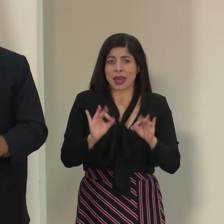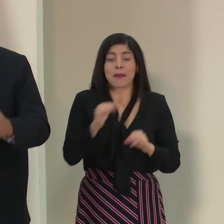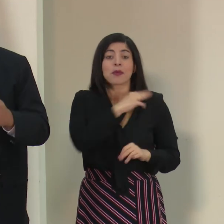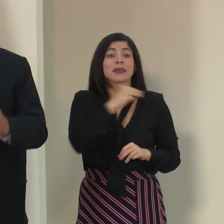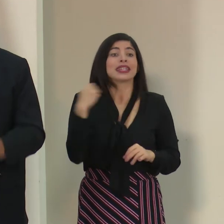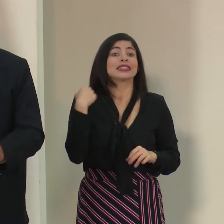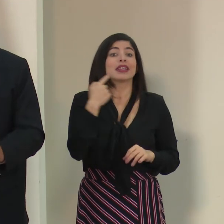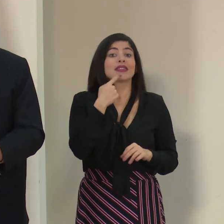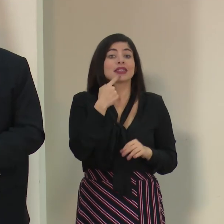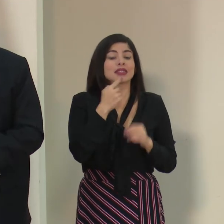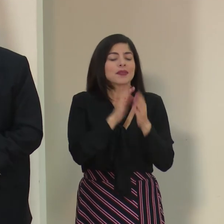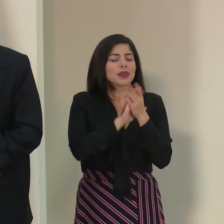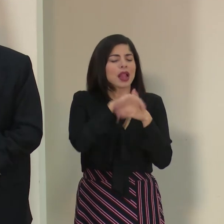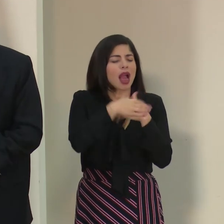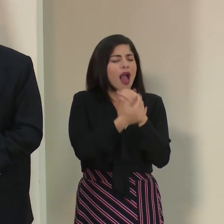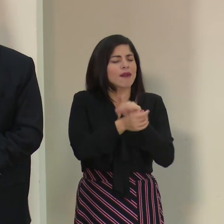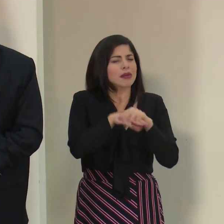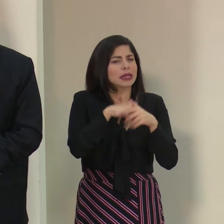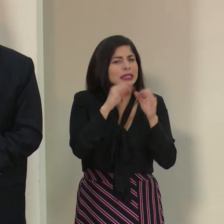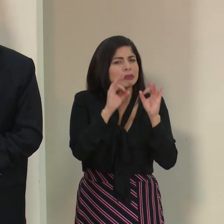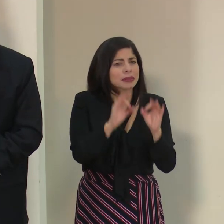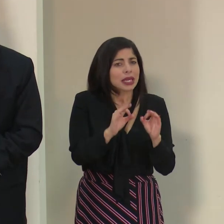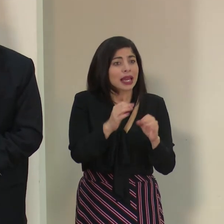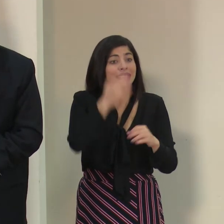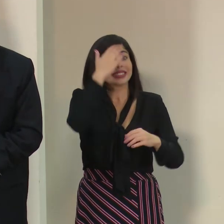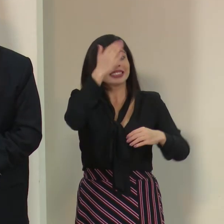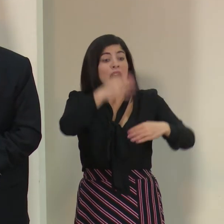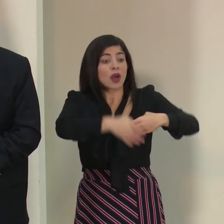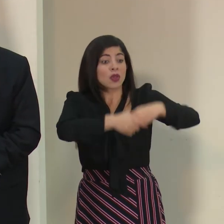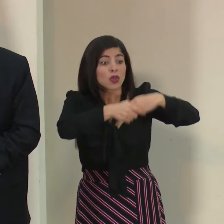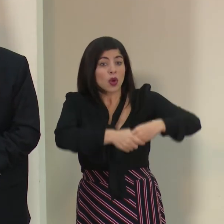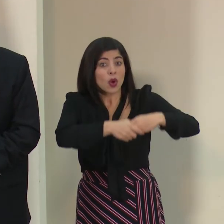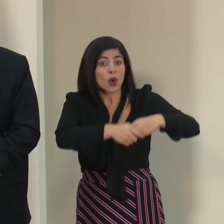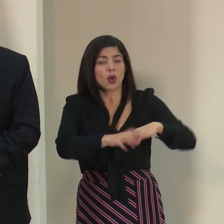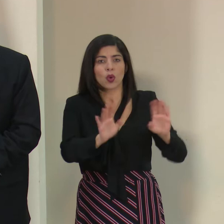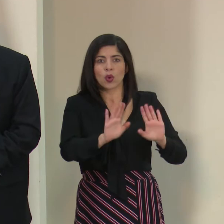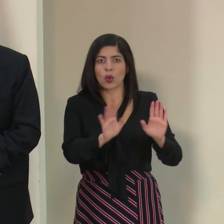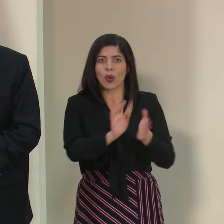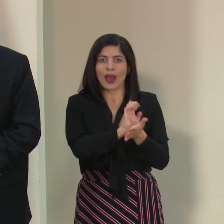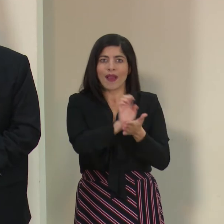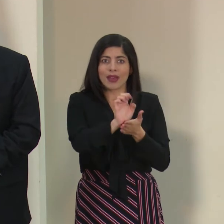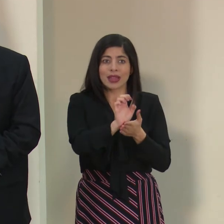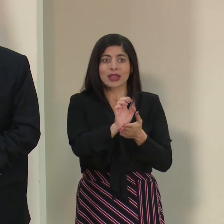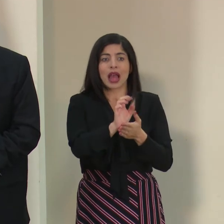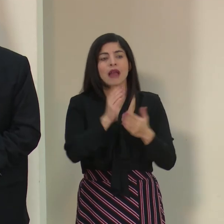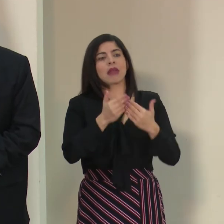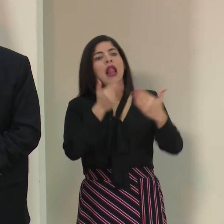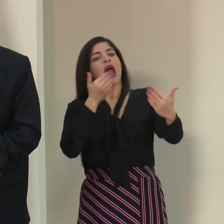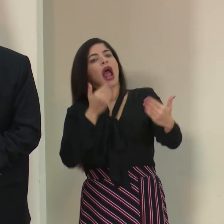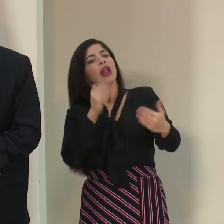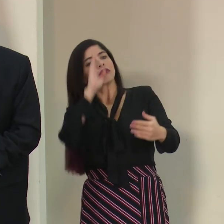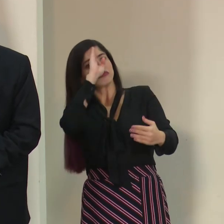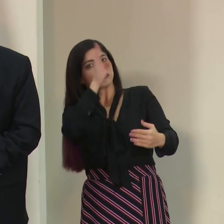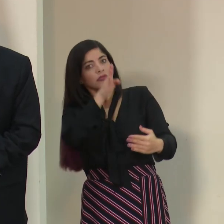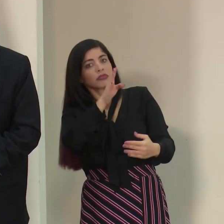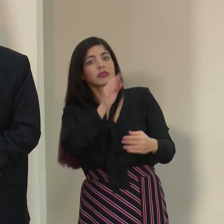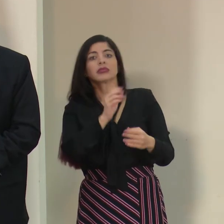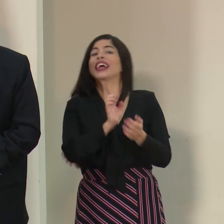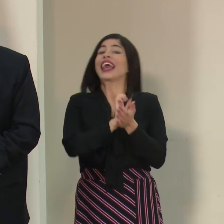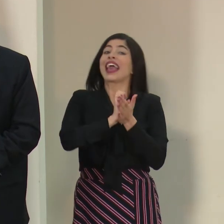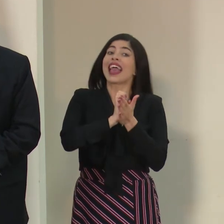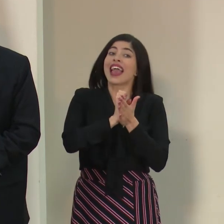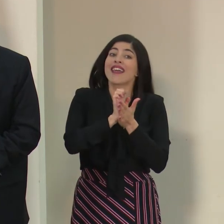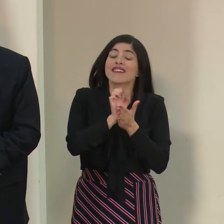ministro, lavarnos las manos, evitar el saludo de contacto físico mano a mano, saludar a la distancia, evitar hasta donde se